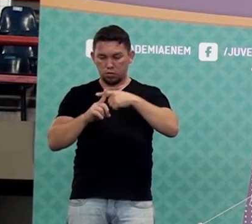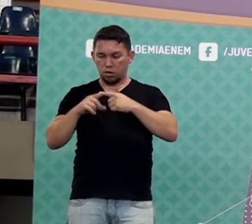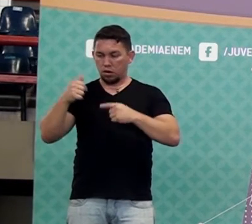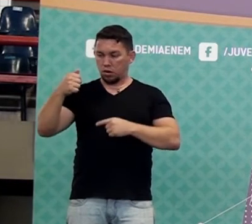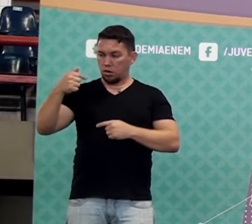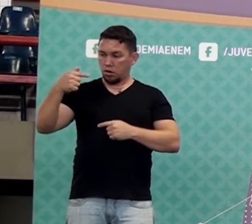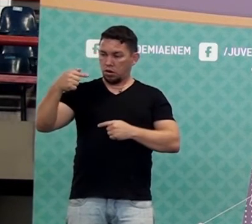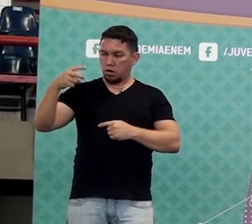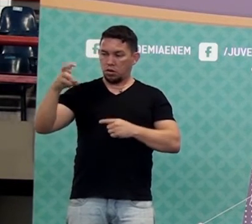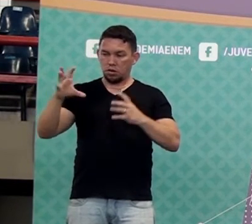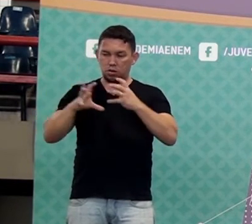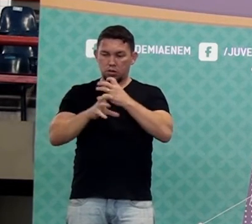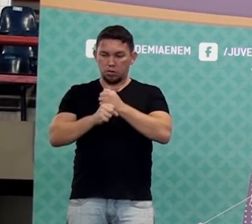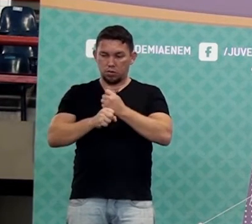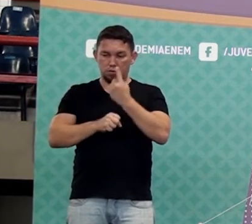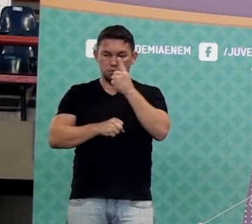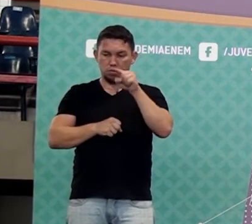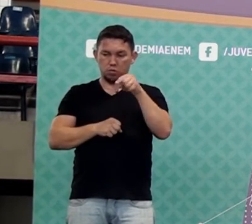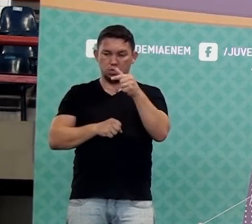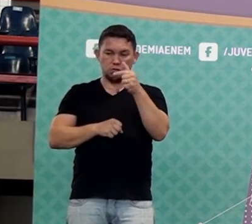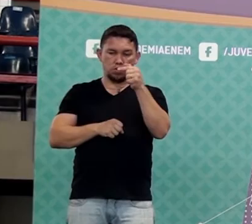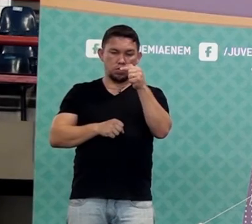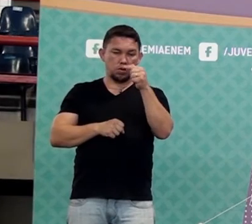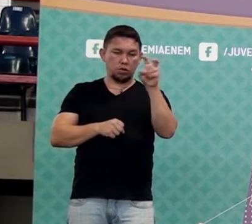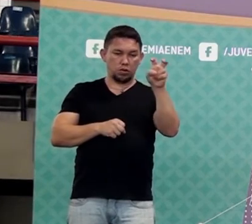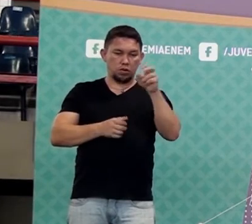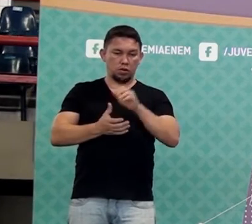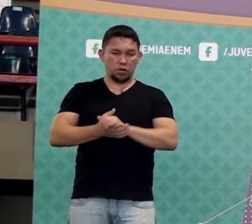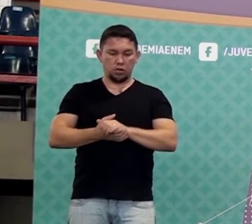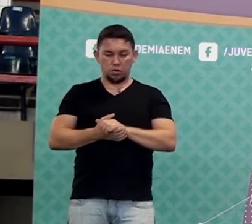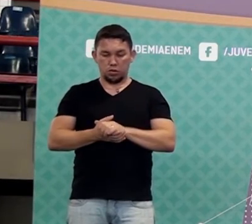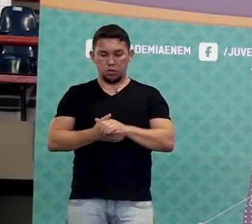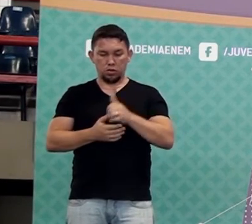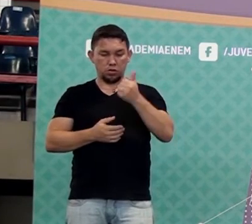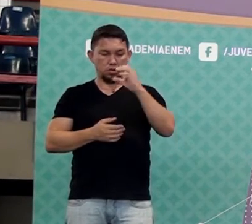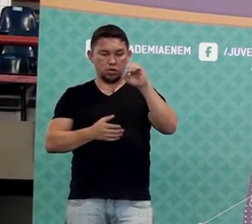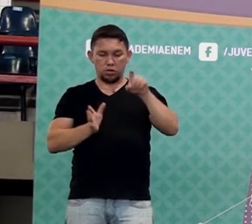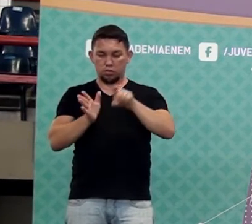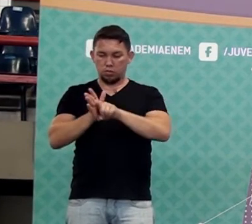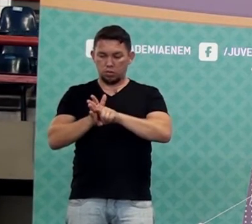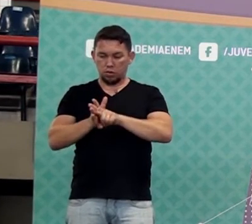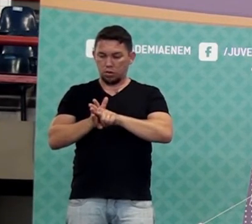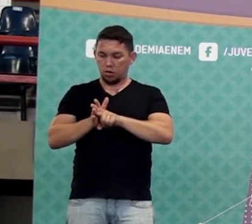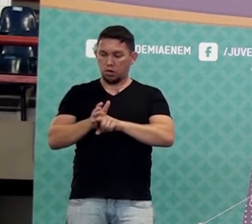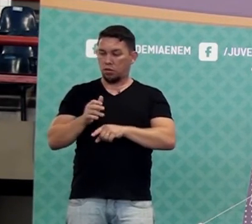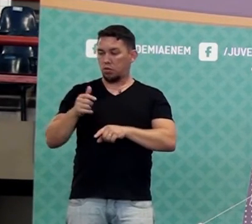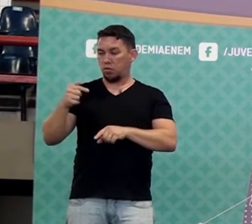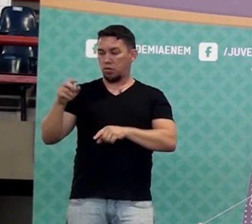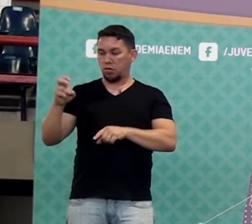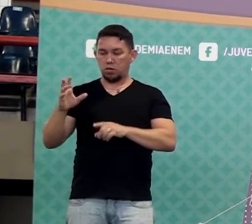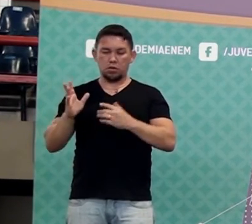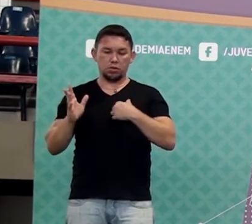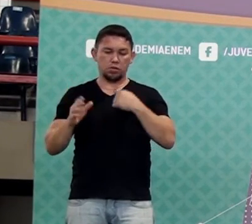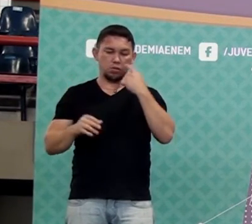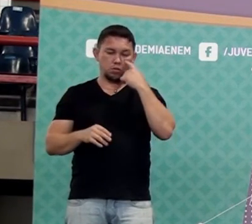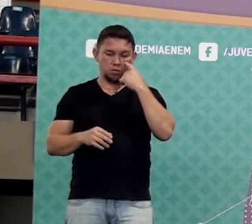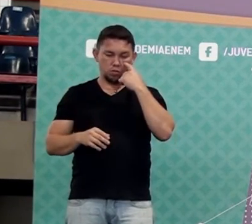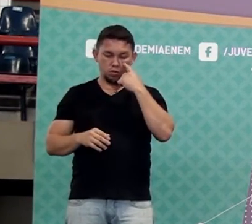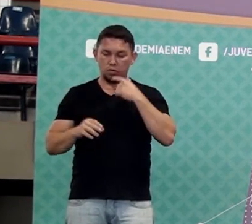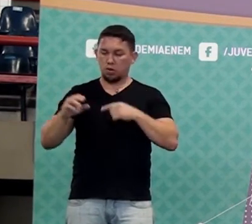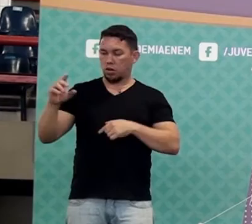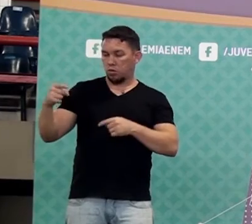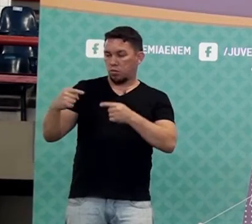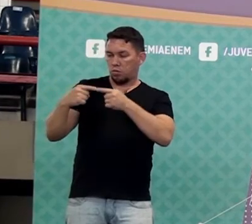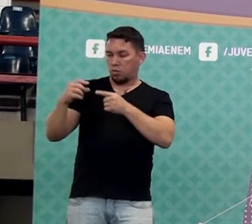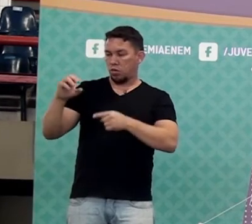cinco. Então fica um ponto setenta e cinco. Mas se for cem menos setenta e cinco, dá vinte e cinco por cento. Aí é zero vírgula